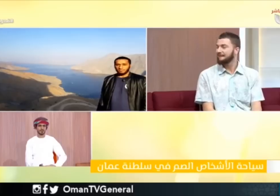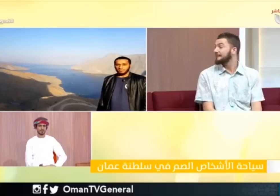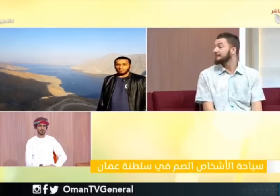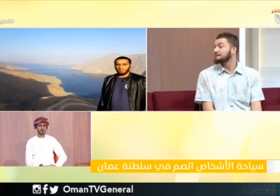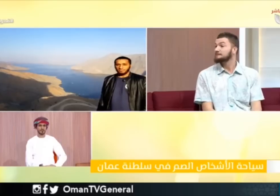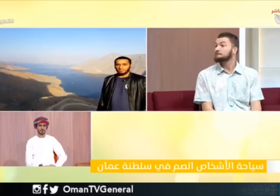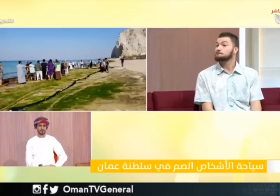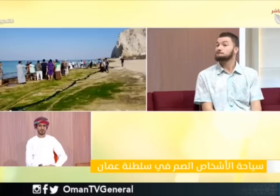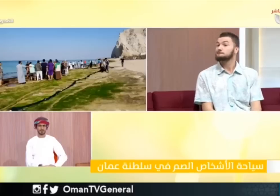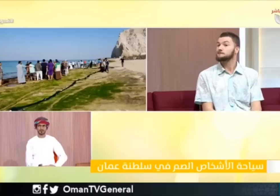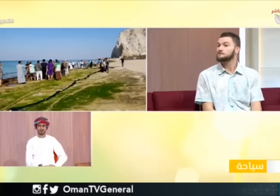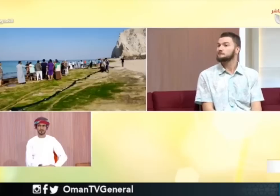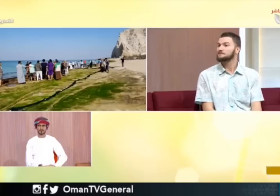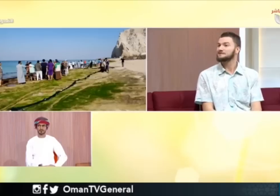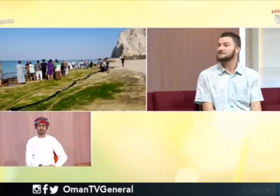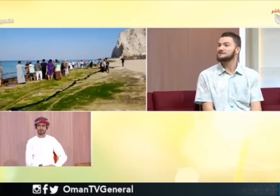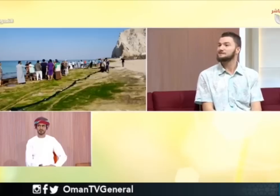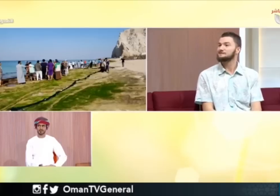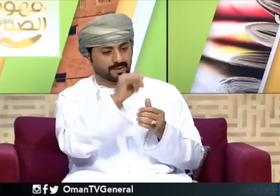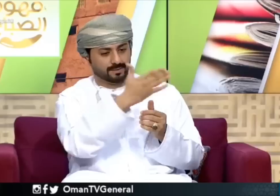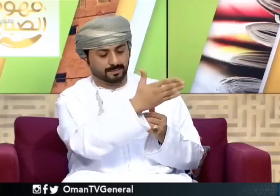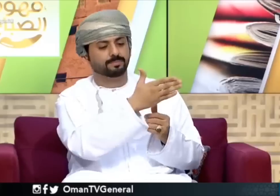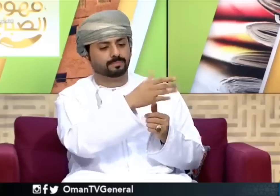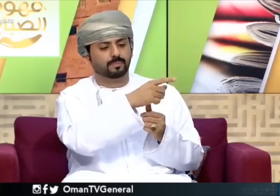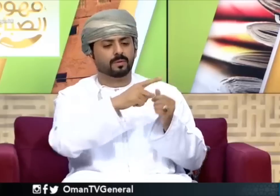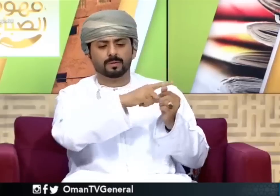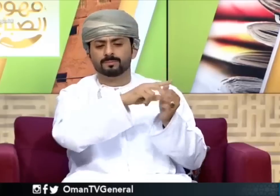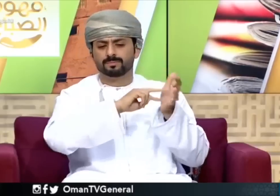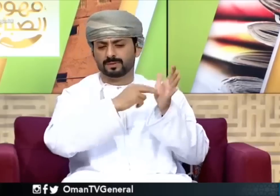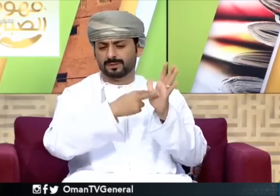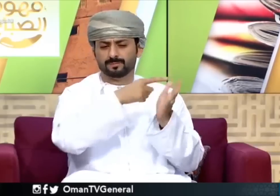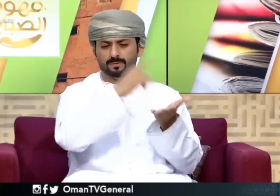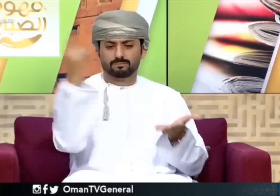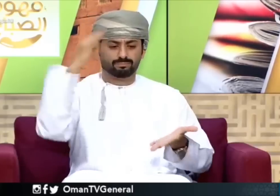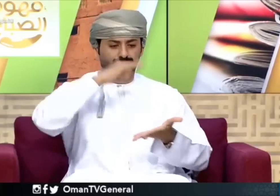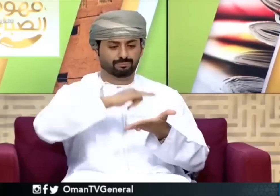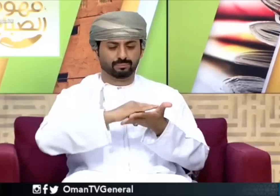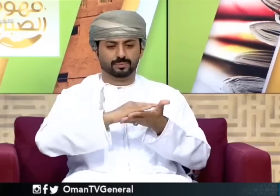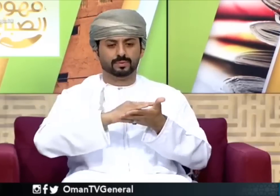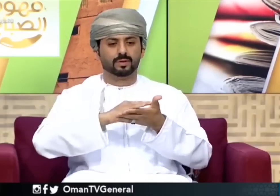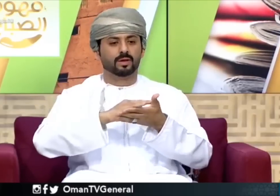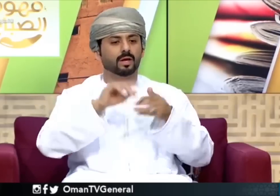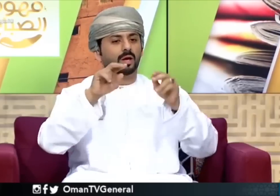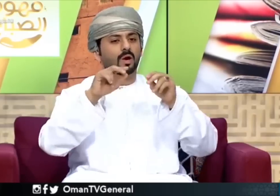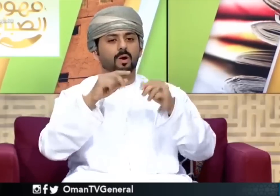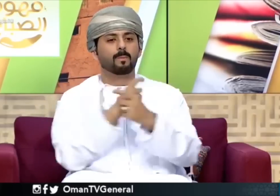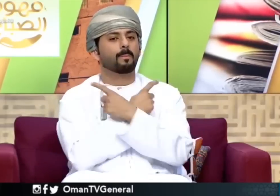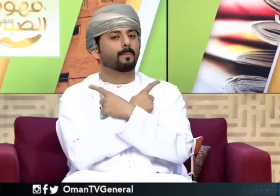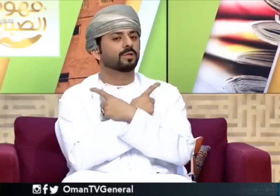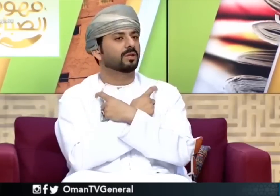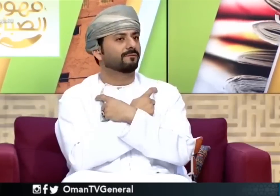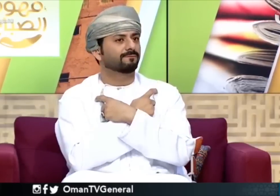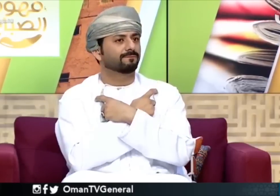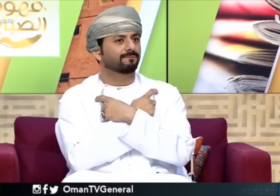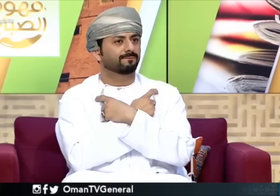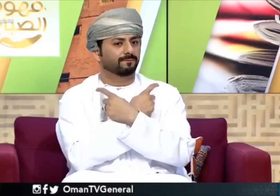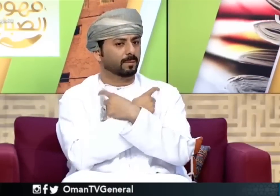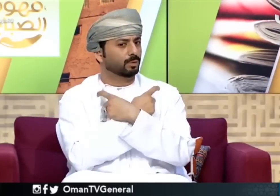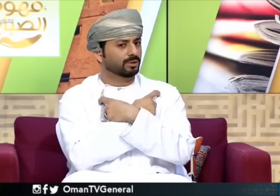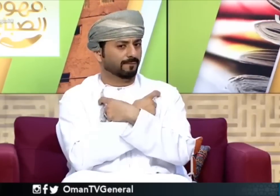التواصل ما بينه وبين الآخرين بالنسبة لي أيضا جورج كيف قتيت للسلطنة وبالنسبة